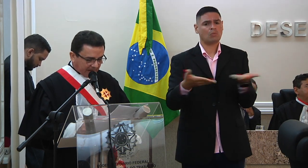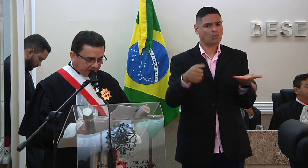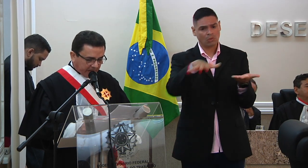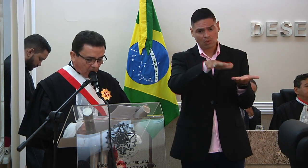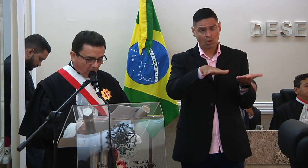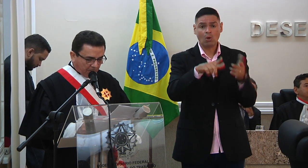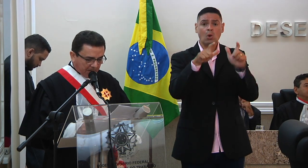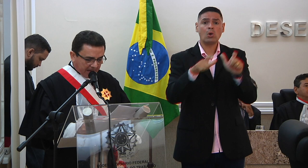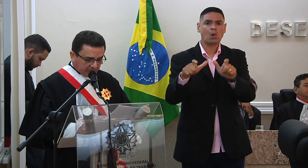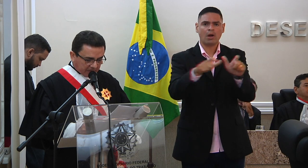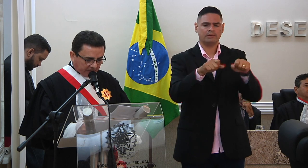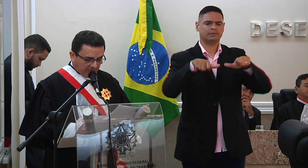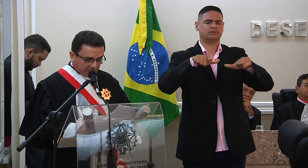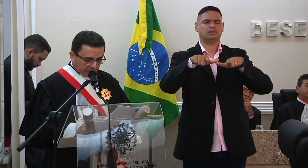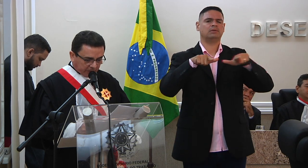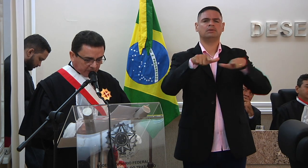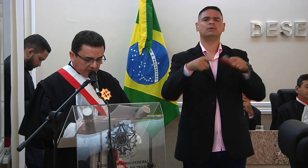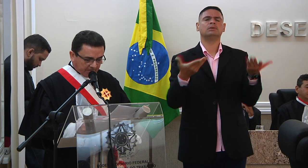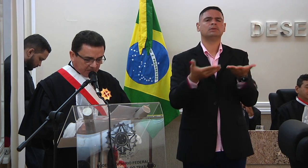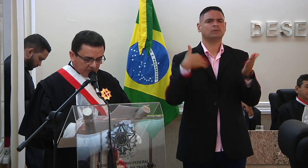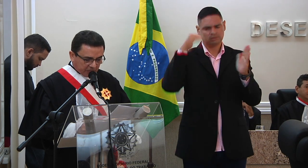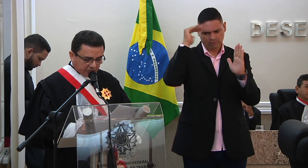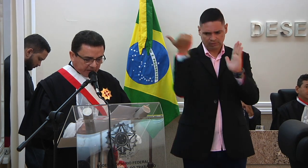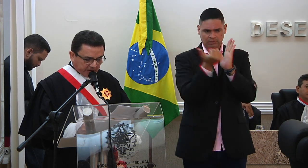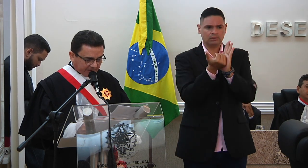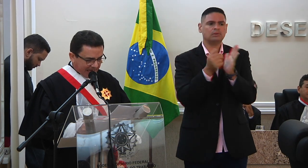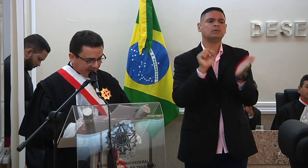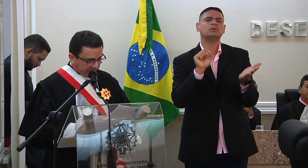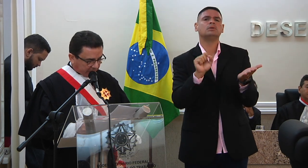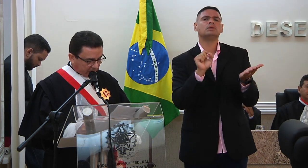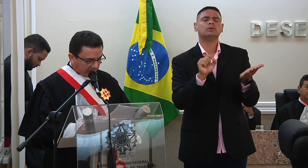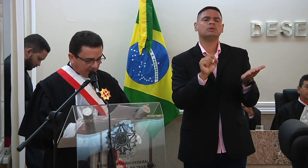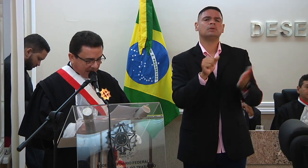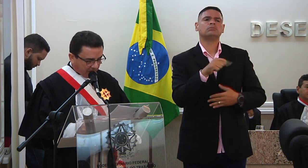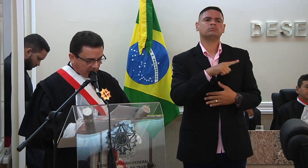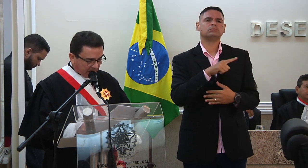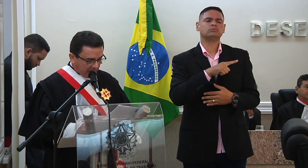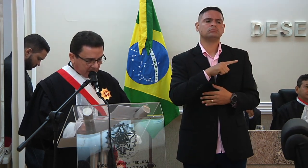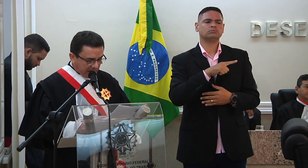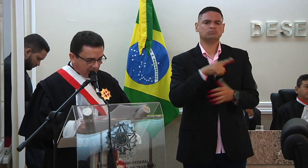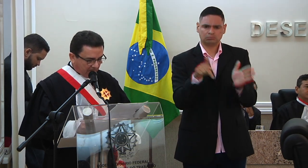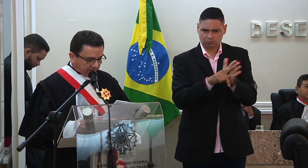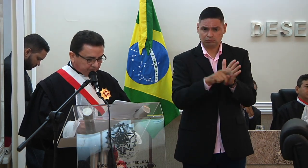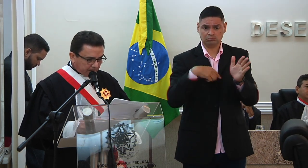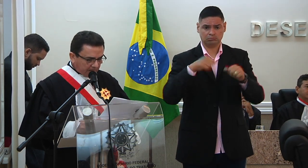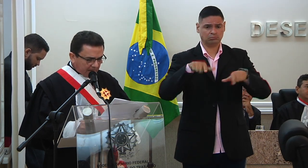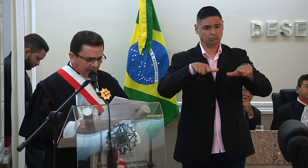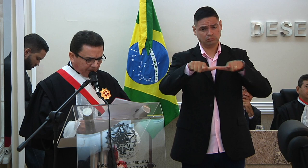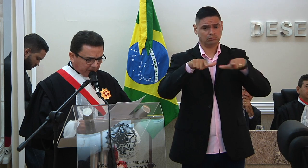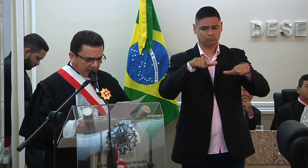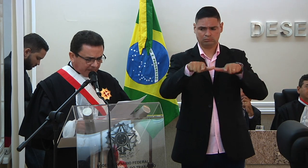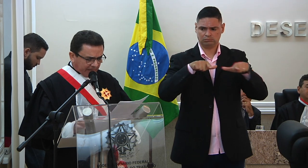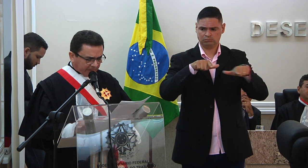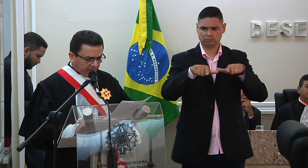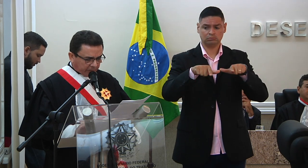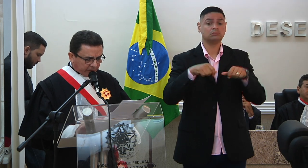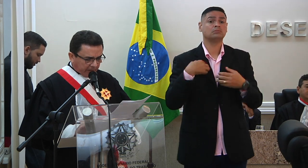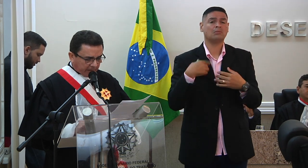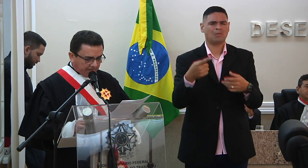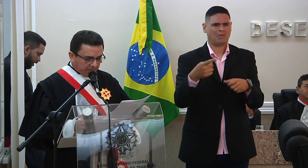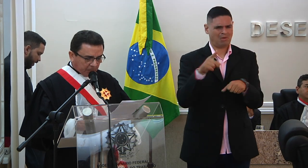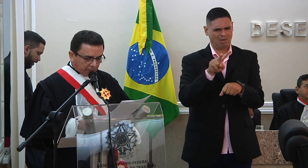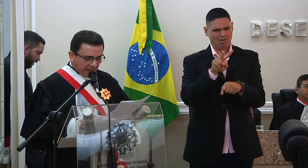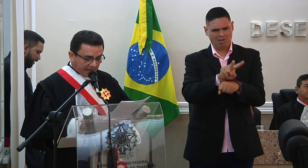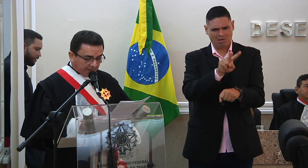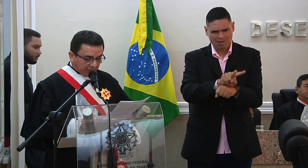passa a ser o cumprimento das dimensões dignitárias do trabalho e não a fiscalização